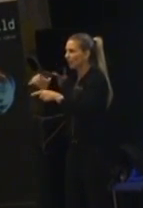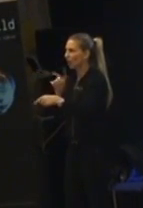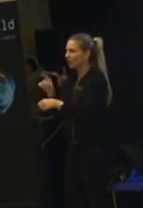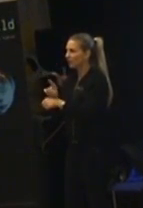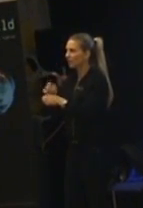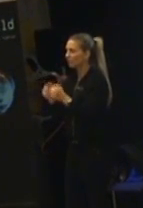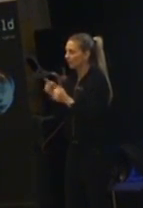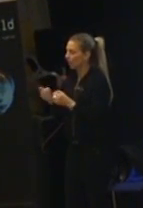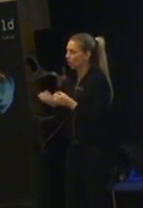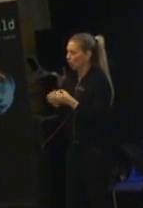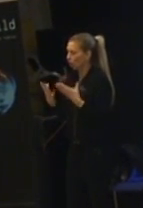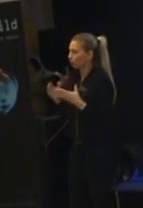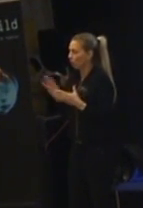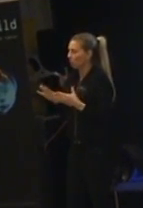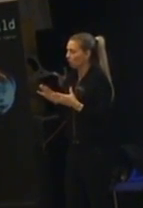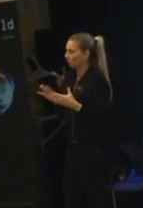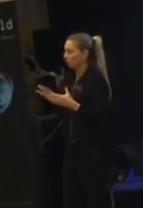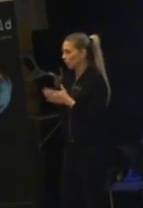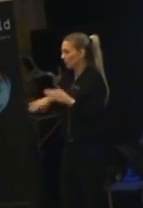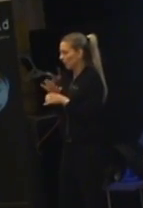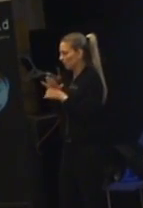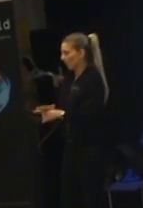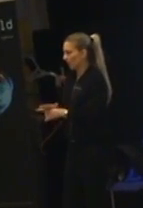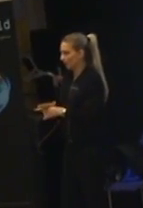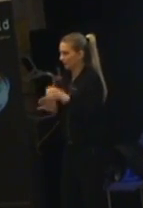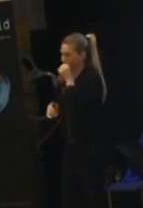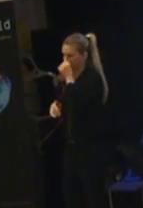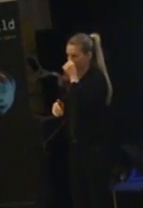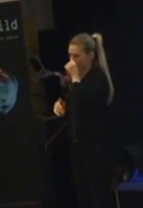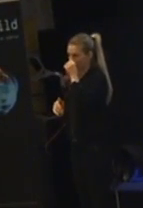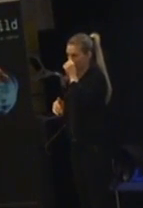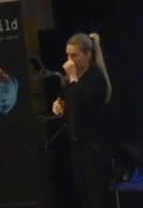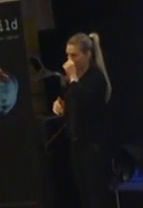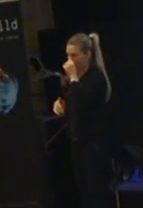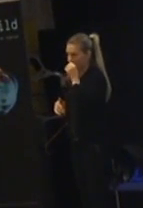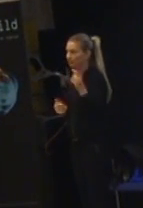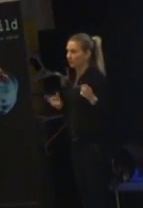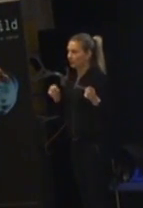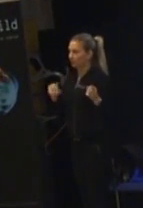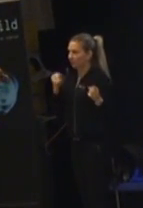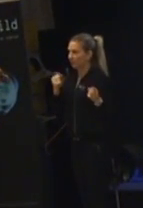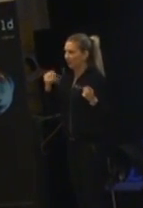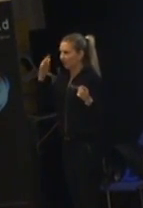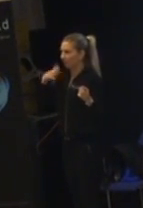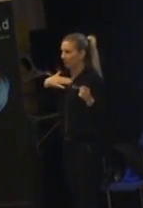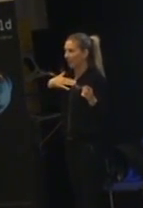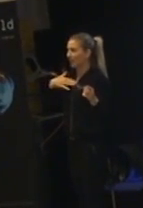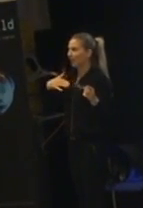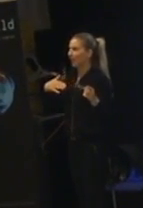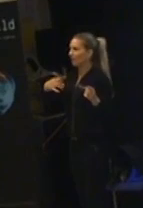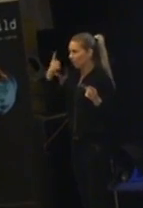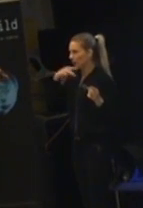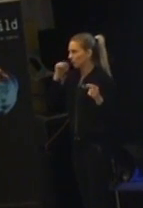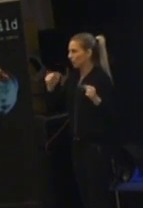det löser sig om man inte är pressad eller vad jag lärde mig. Det är jätteviktigt. Här vill jag att alla föräldrar är otroligt lågaffektiva vad gäller